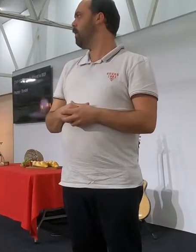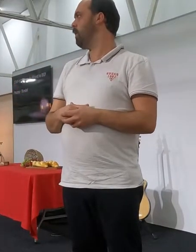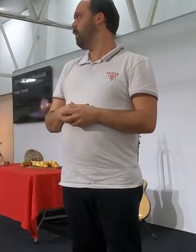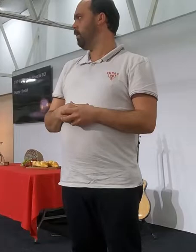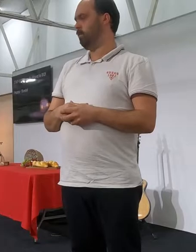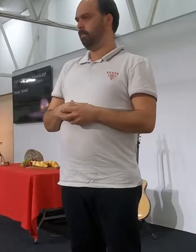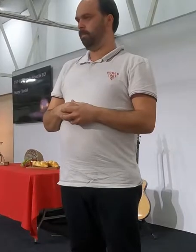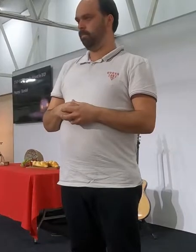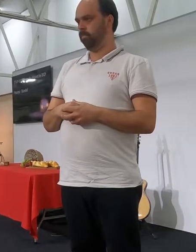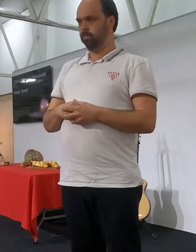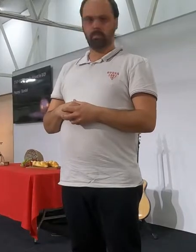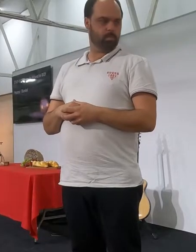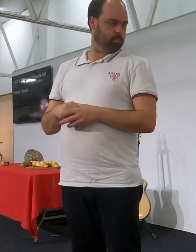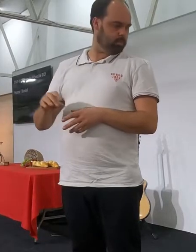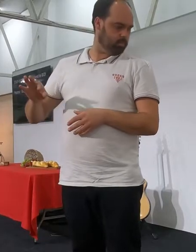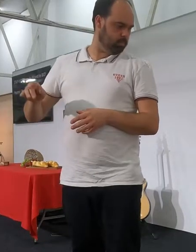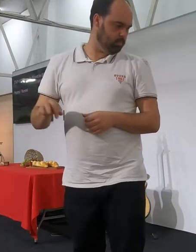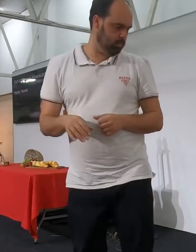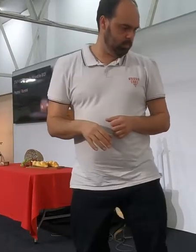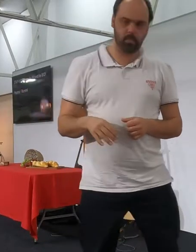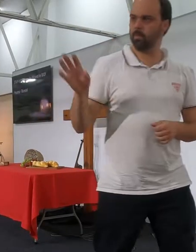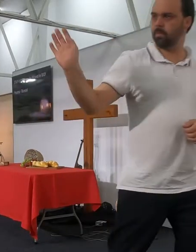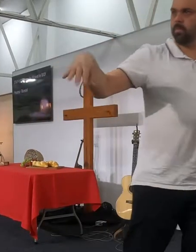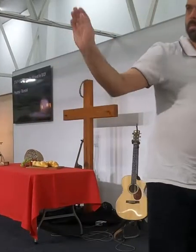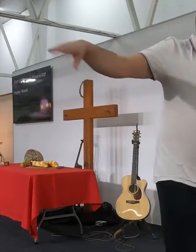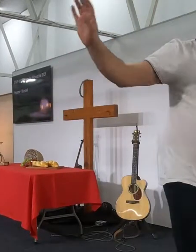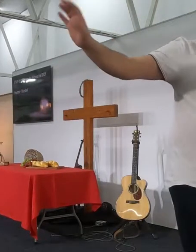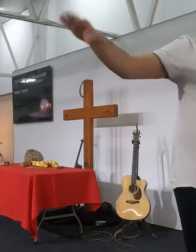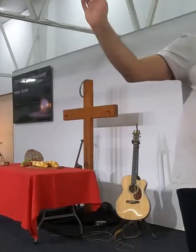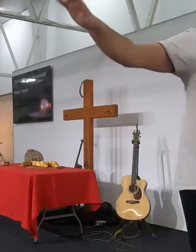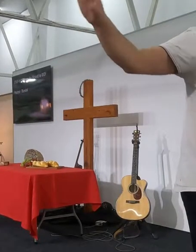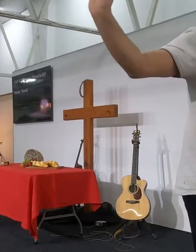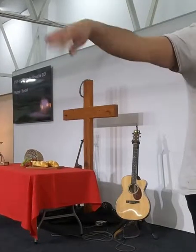nie, ken jy, die lekkie, oh, ek gaan nie vir julle sing nie, want ek gaan jy, omglaat nie herken,